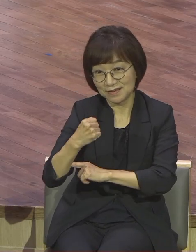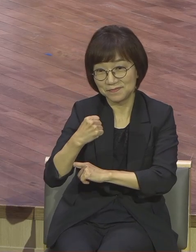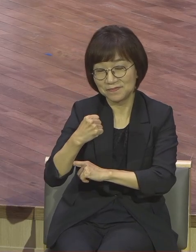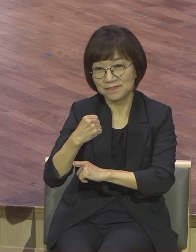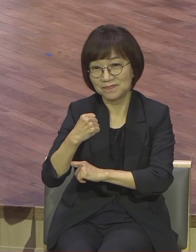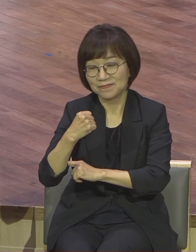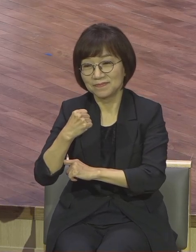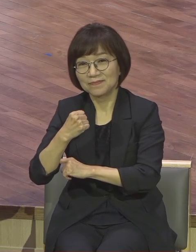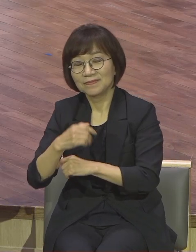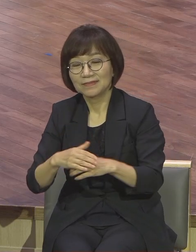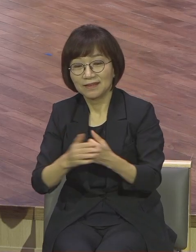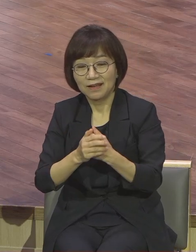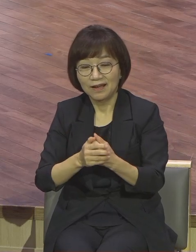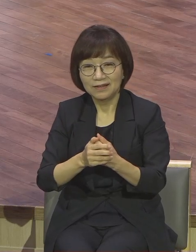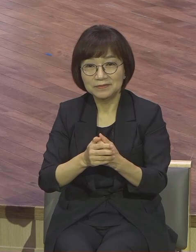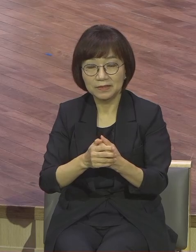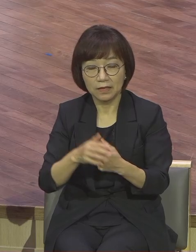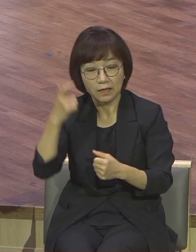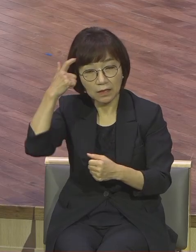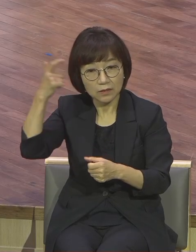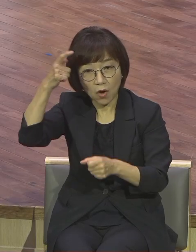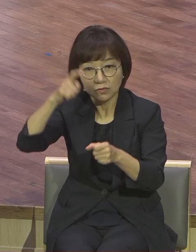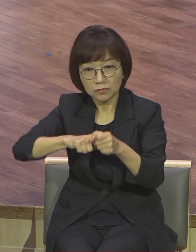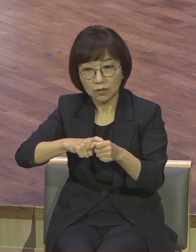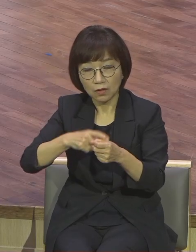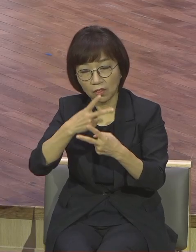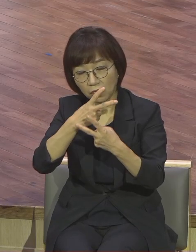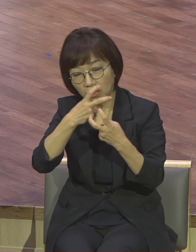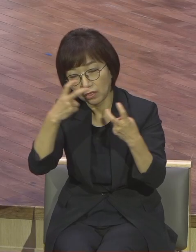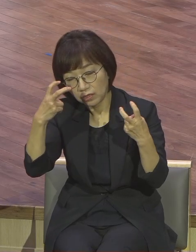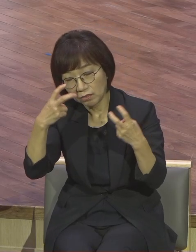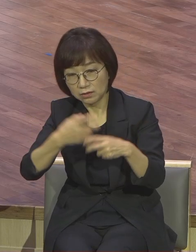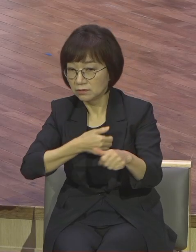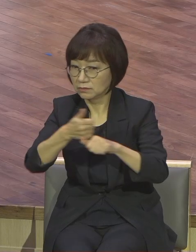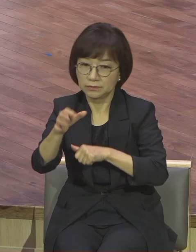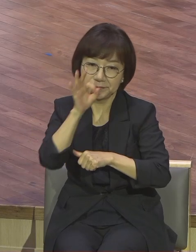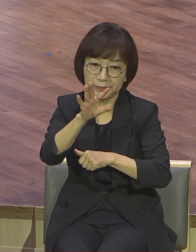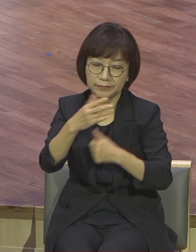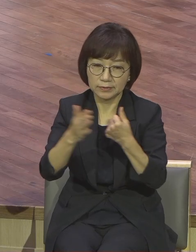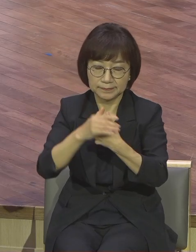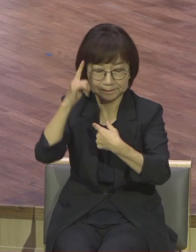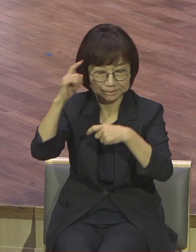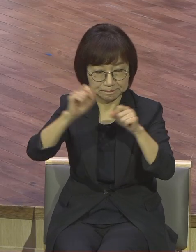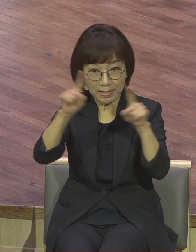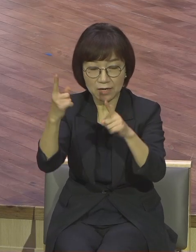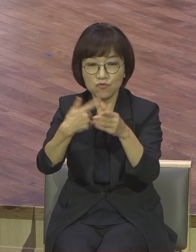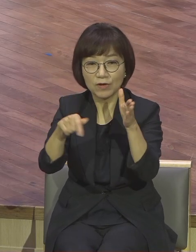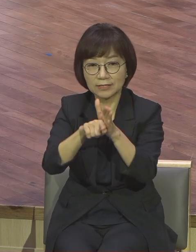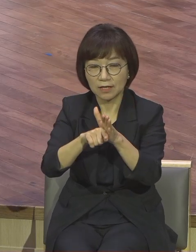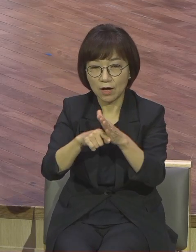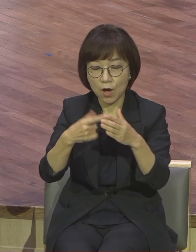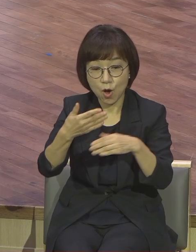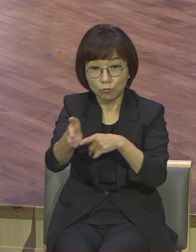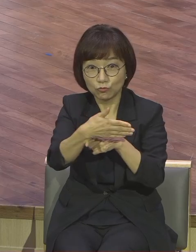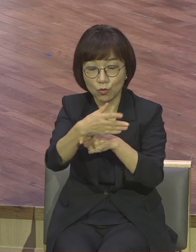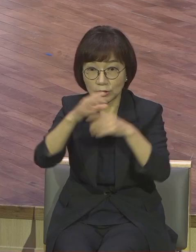잠자는 상태로는 결코 승리할 수 없다 깨어있어야 된다 그런 말이죠 그래서 우리는 너희가 나와